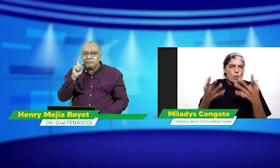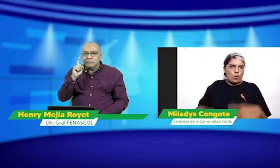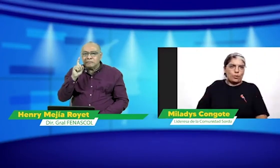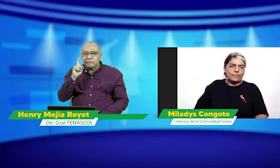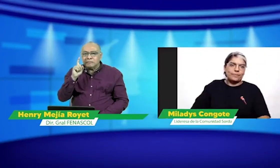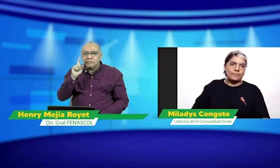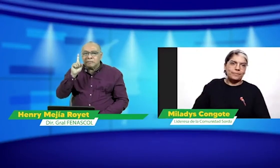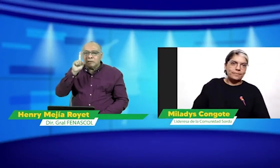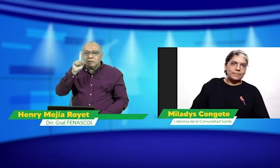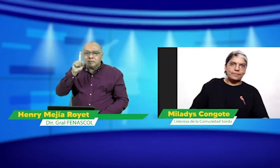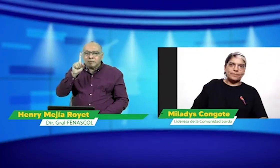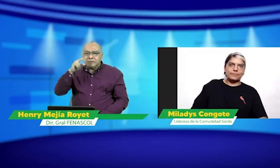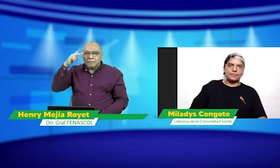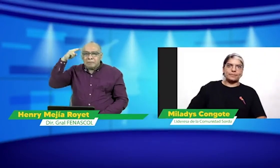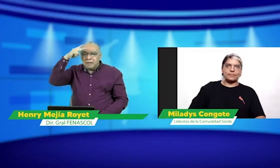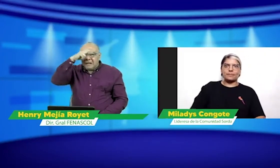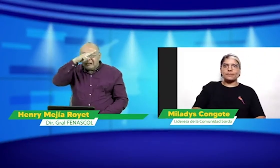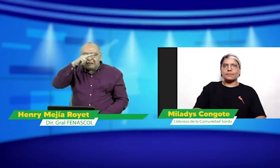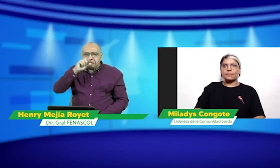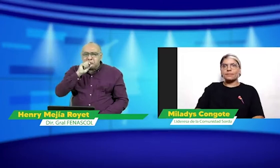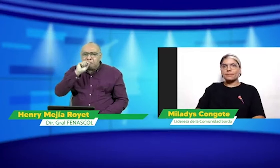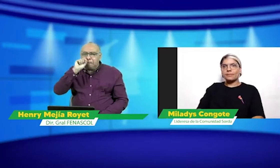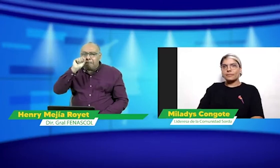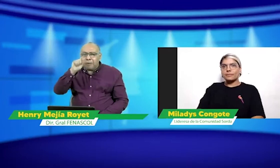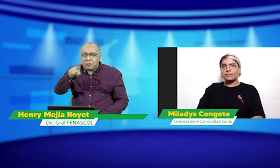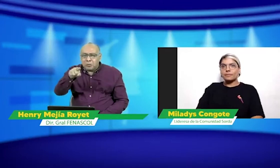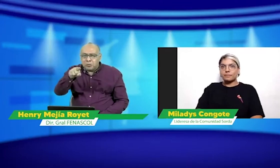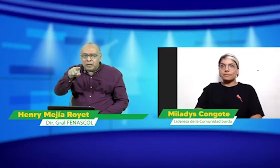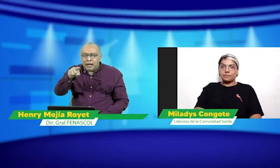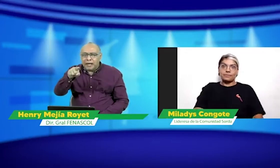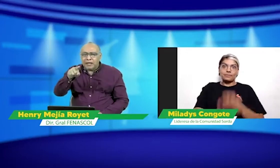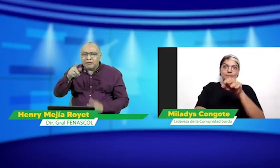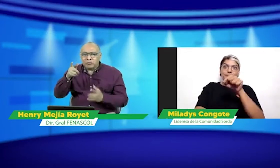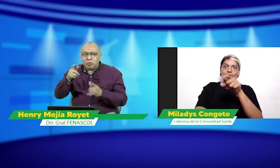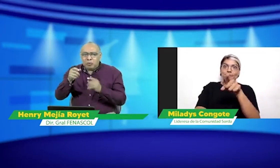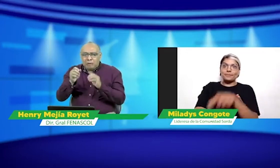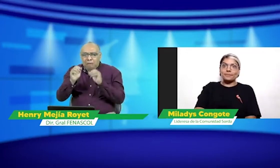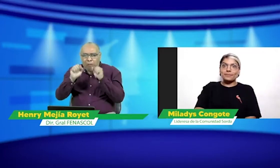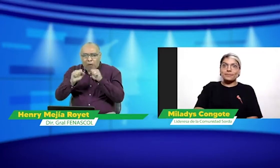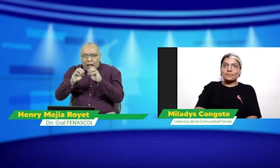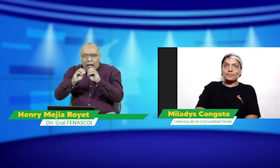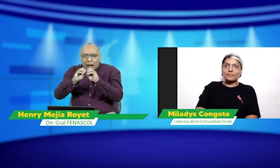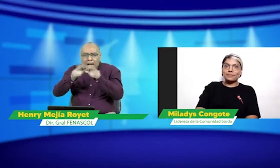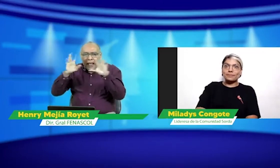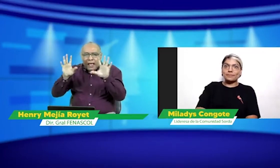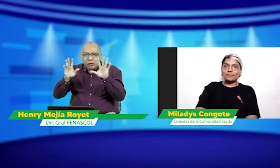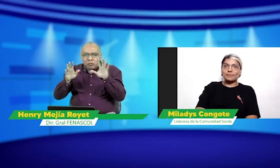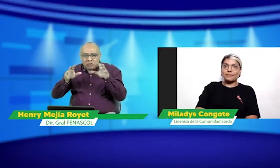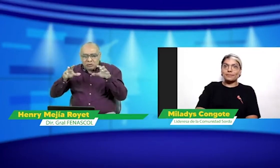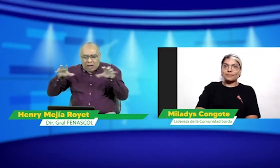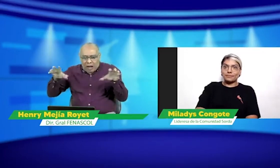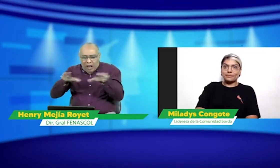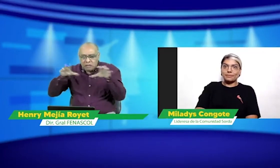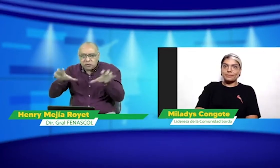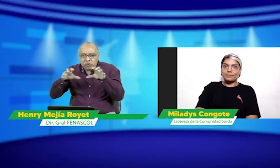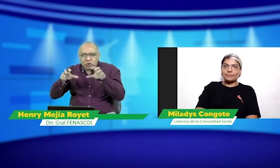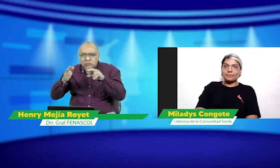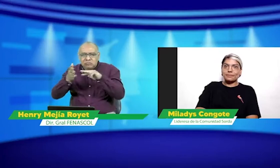¿cómo serían tus acciones para defender? ¿Cuál sería tu argumento para decir que sí? Aprovechar para hacer una pregunta y